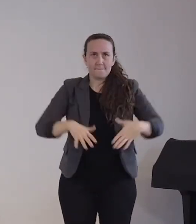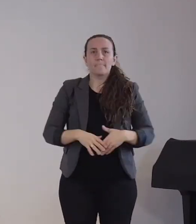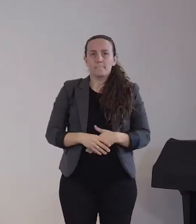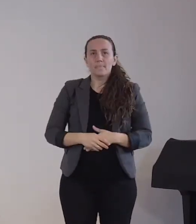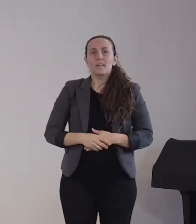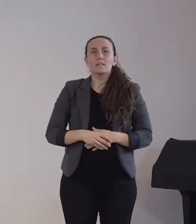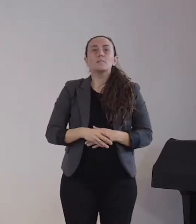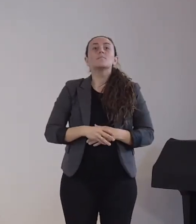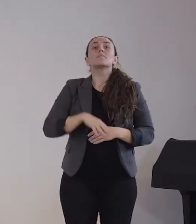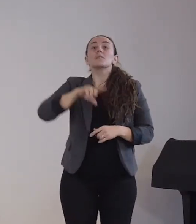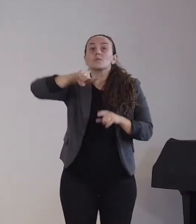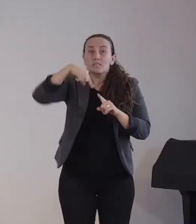Infektionsrisiko besteht.